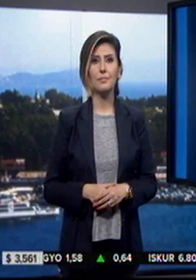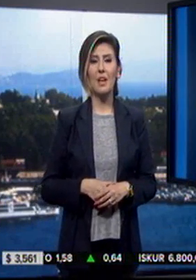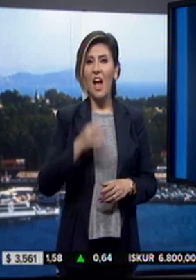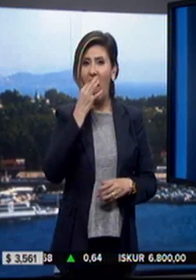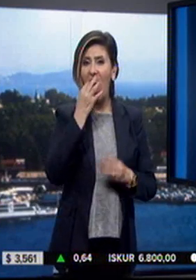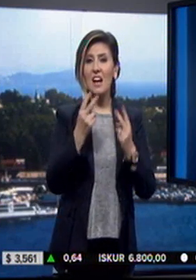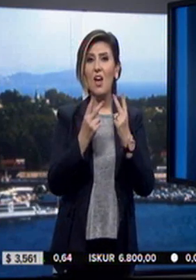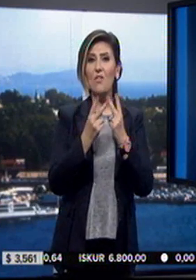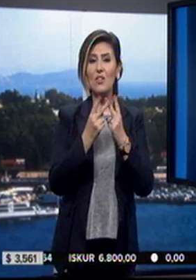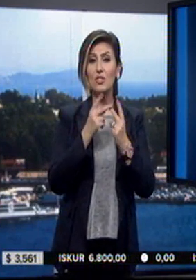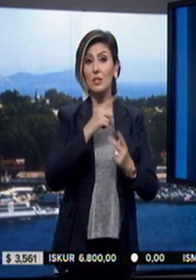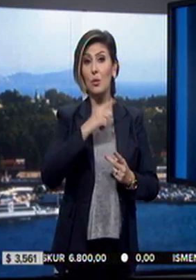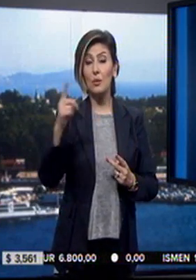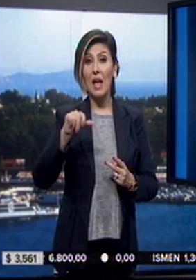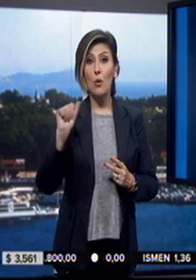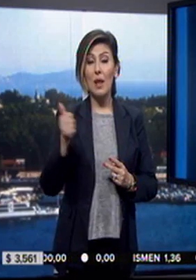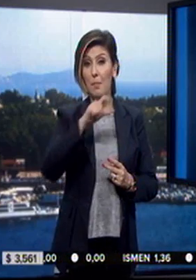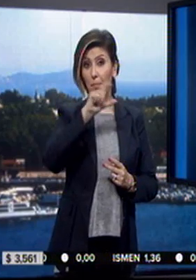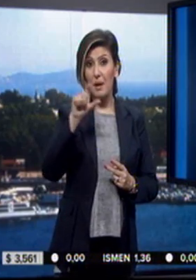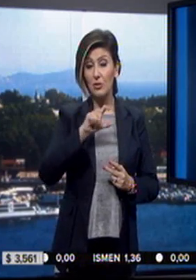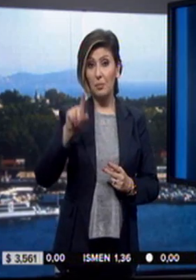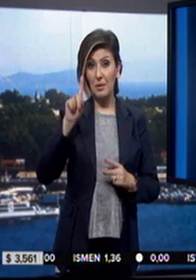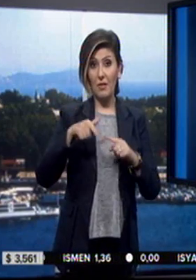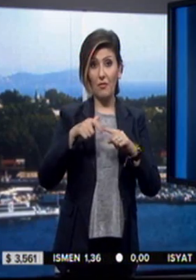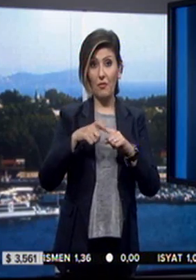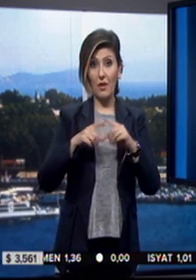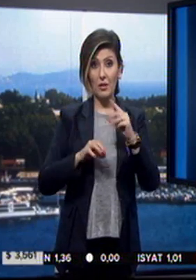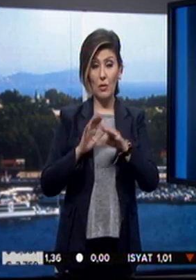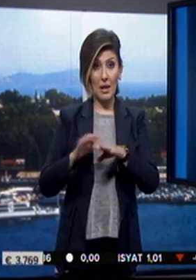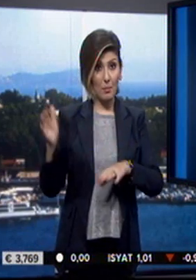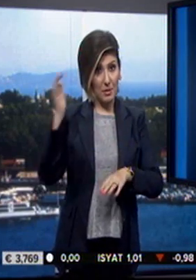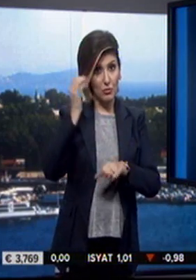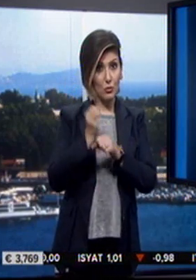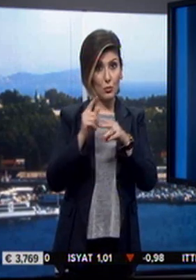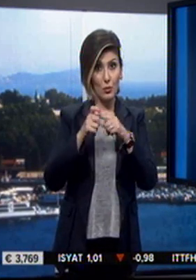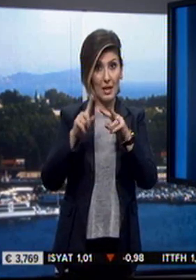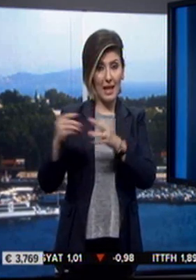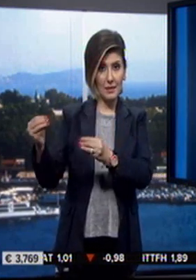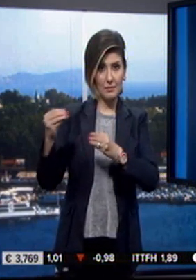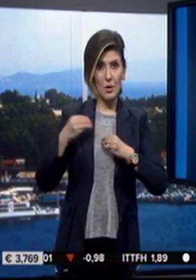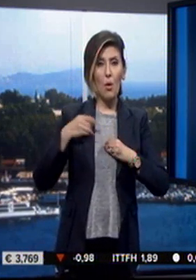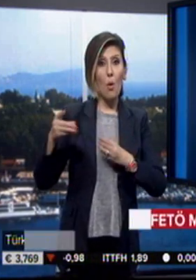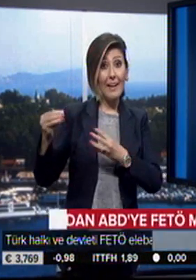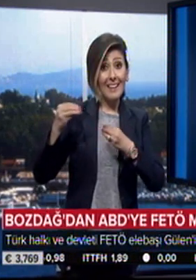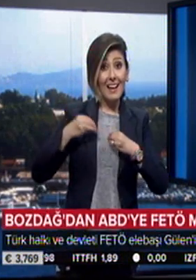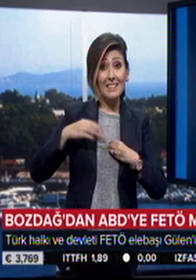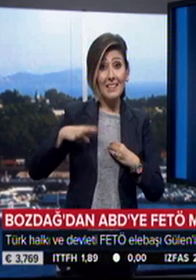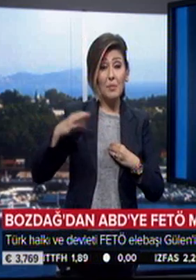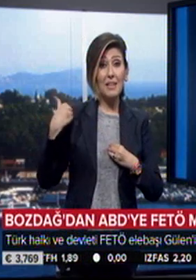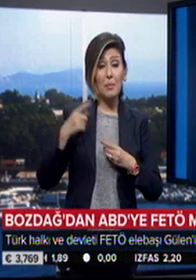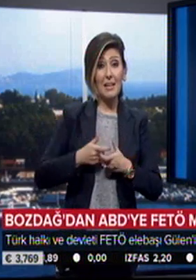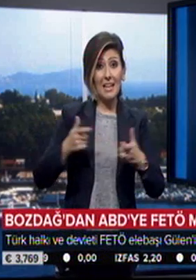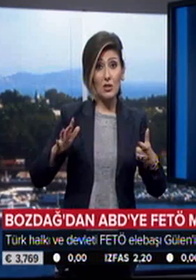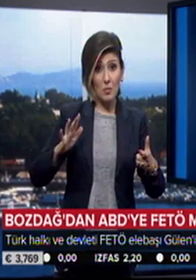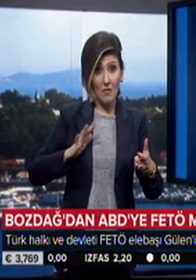Ankara-Washington hattındaki en önemli başlıklardan biri FETÖ'yle başı Gülen'in iadesi. O iade talebinde yeni bir